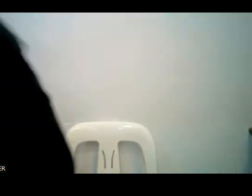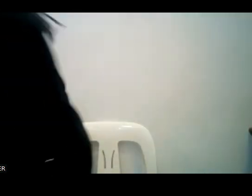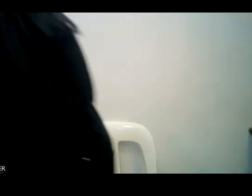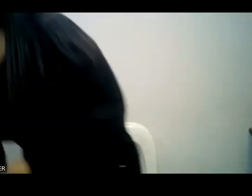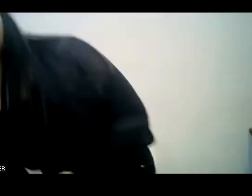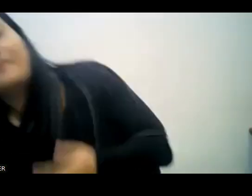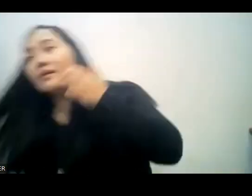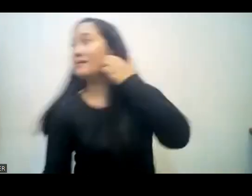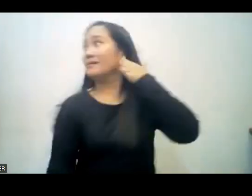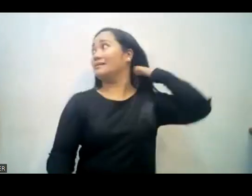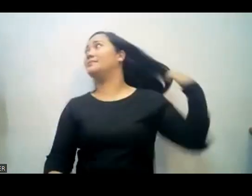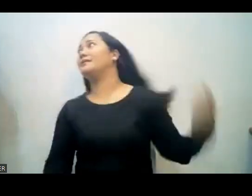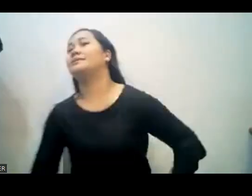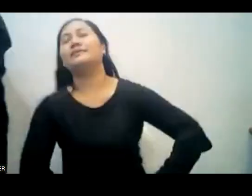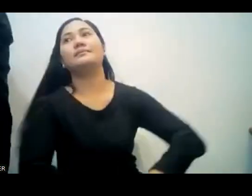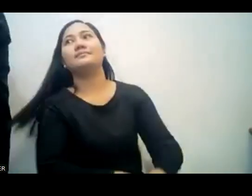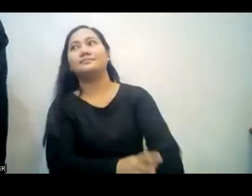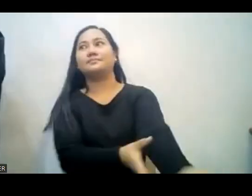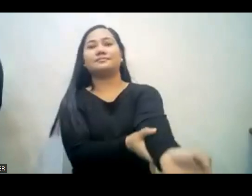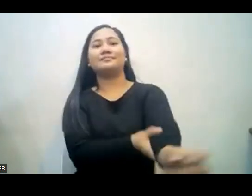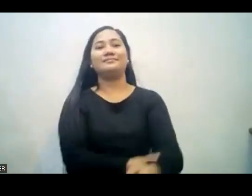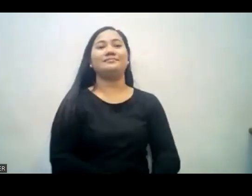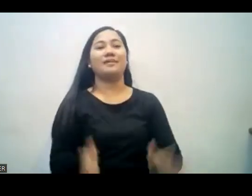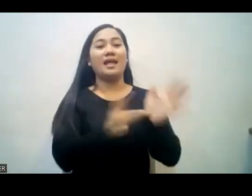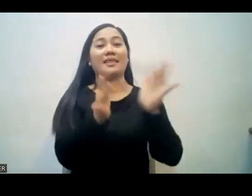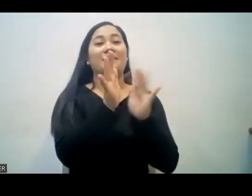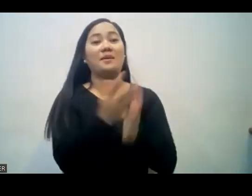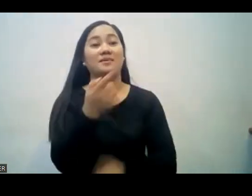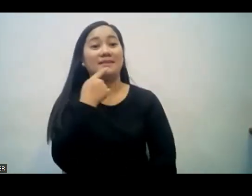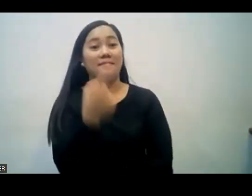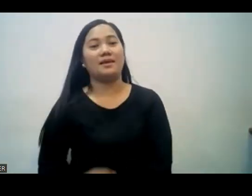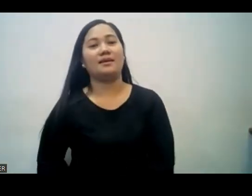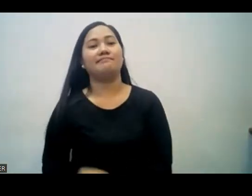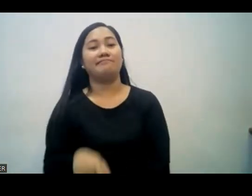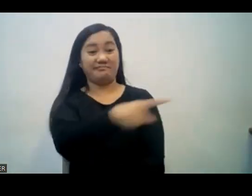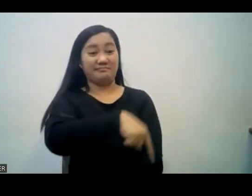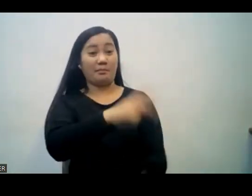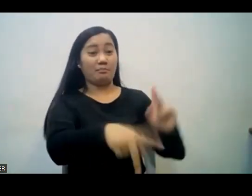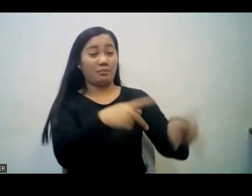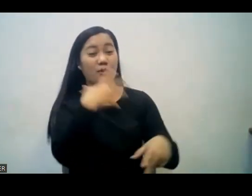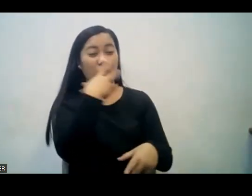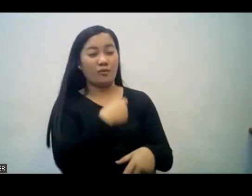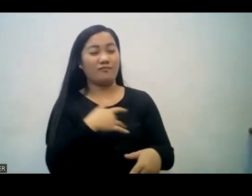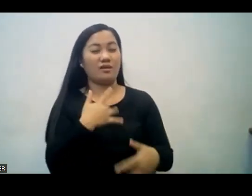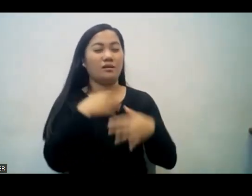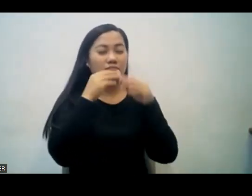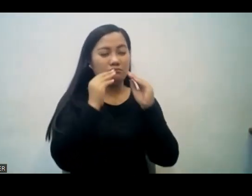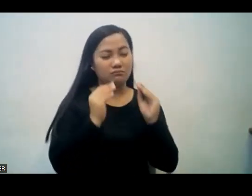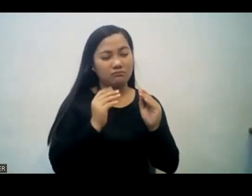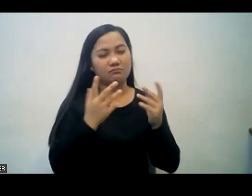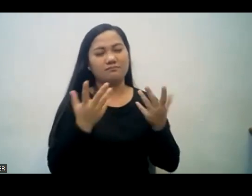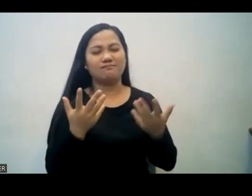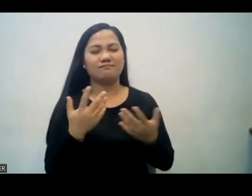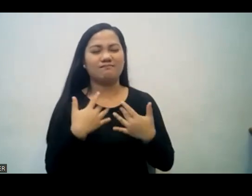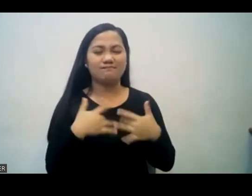by God. Kaya nga sinabi ng Biblia, upang maaliw natin ang nasa anumang kapigatian sa pamagitan ng kaaliwan na inaaliw sa atin